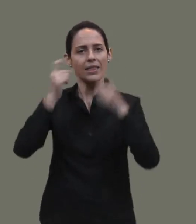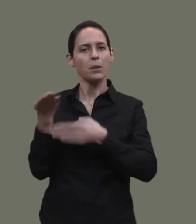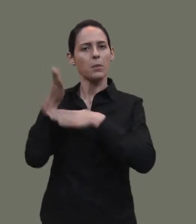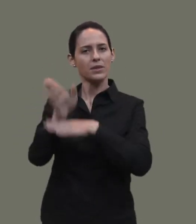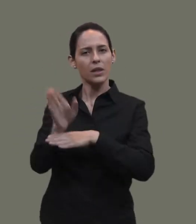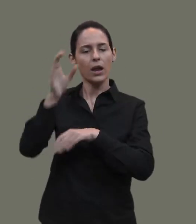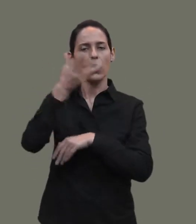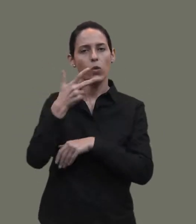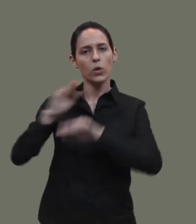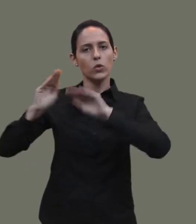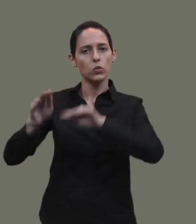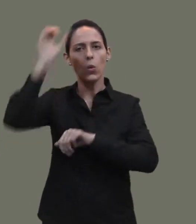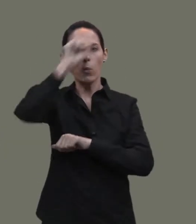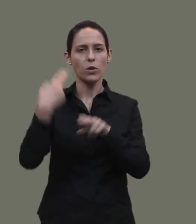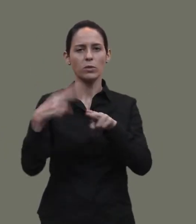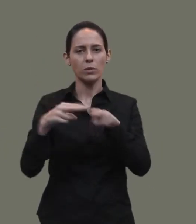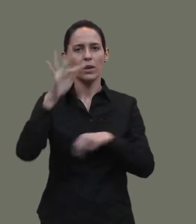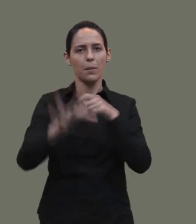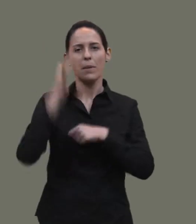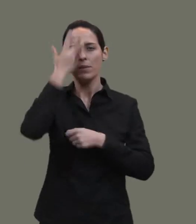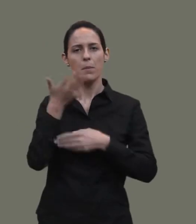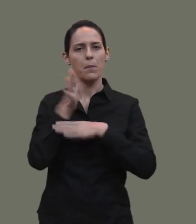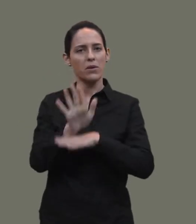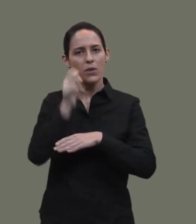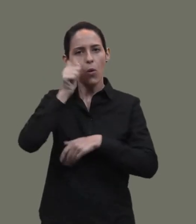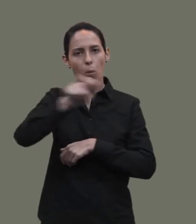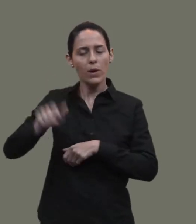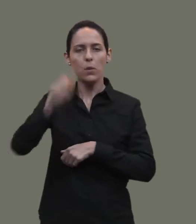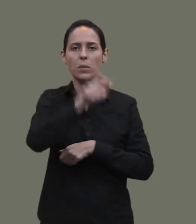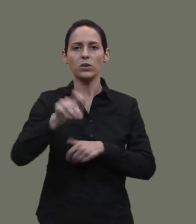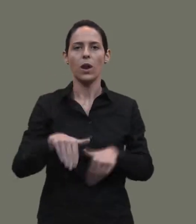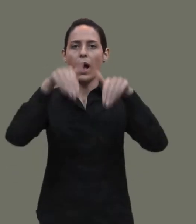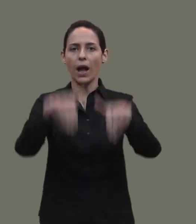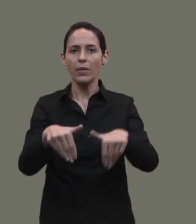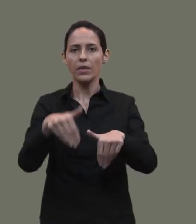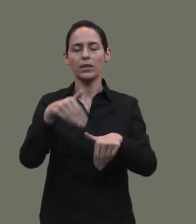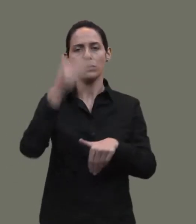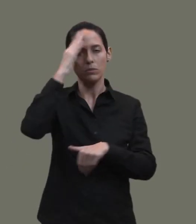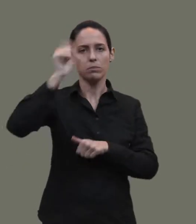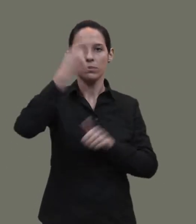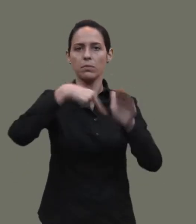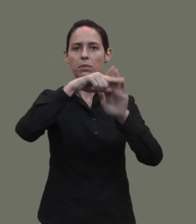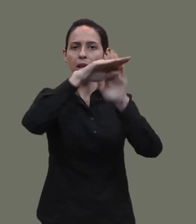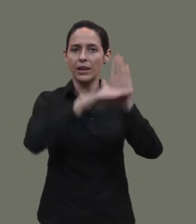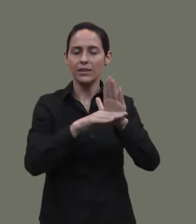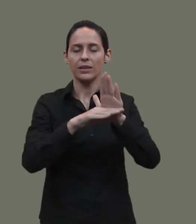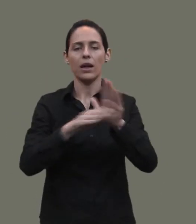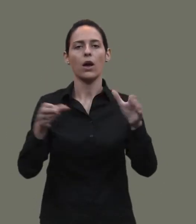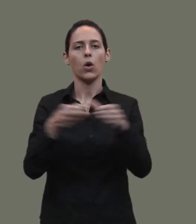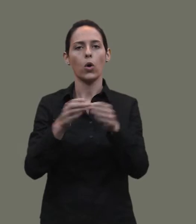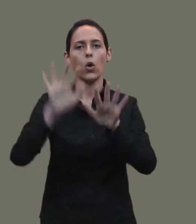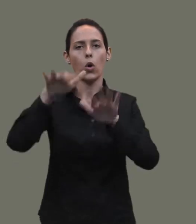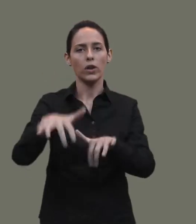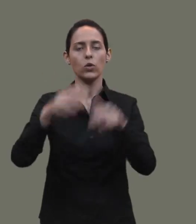opiniones políticas y el perfil más humano de todos los candidatos que encabezan las listas al Congreso de los Diputados en el Principado